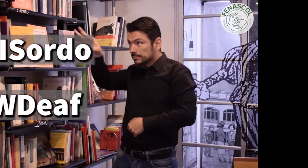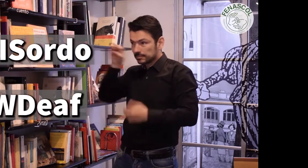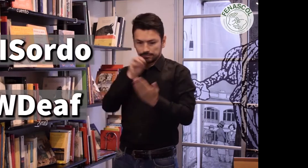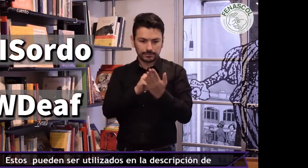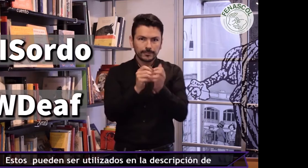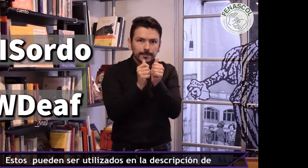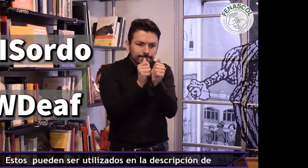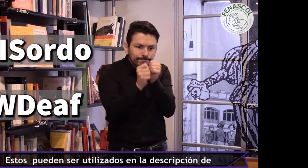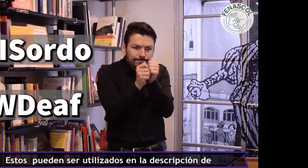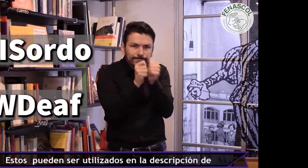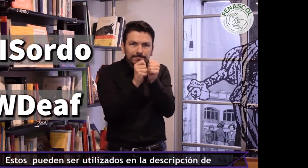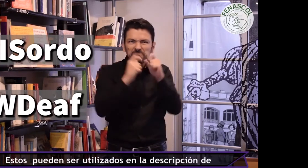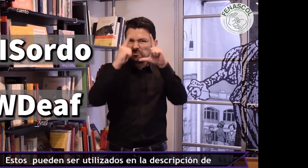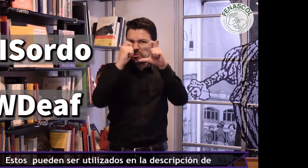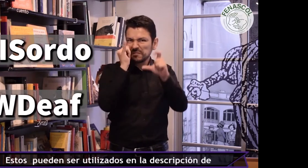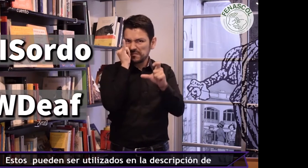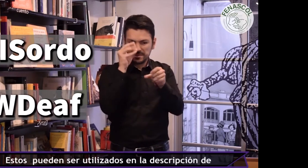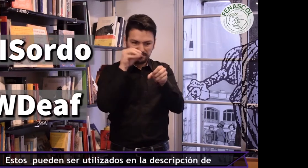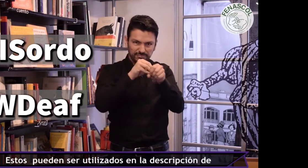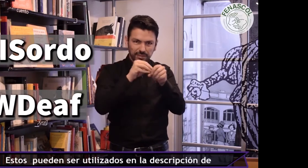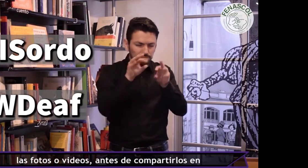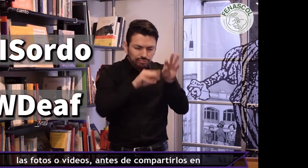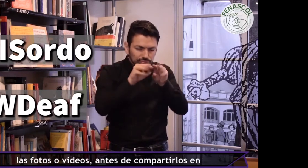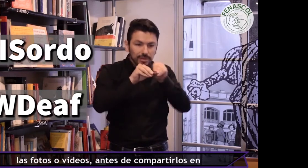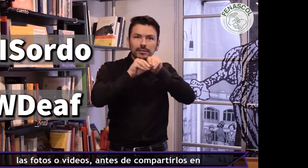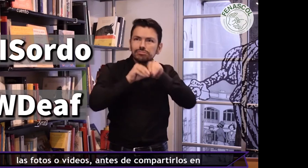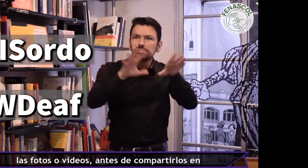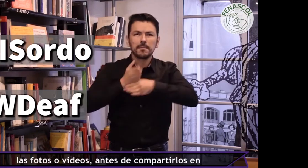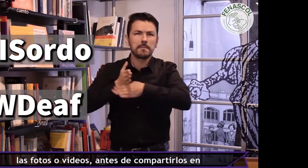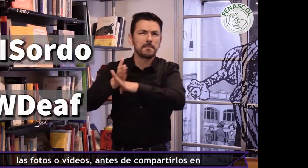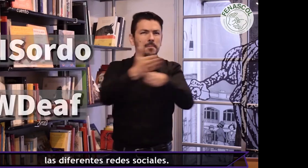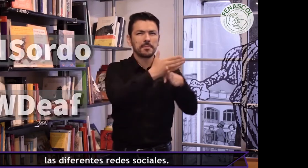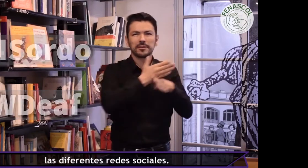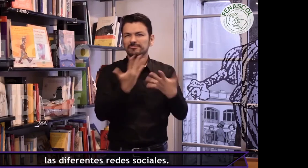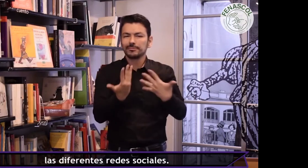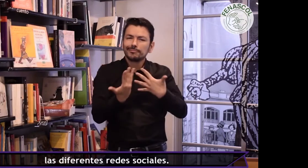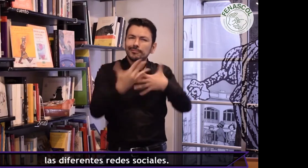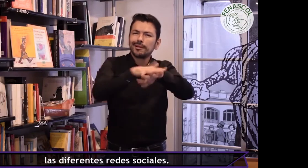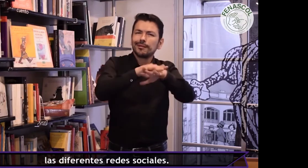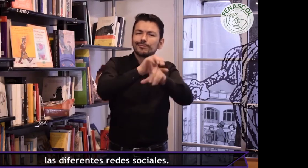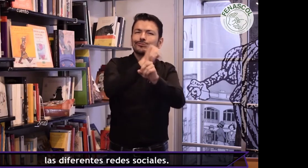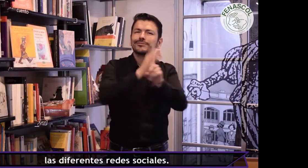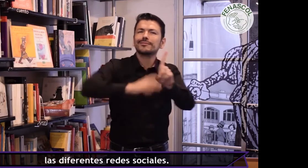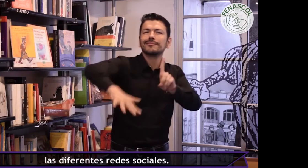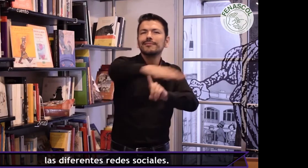estos pueden ser utilizados en la descripción de las fotos o videos antes de compartirlos en las diferentes redes sociales